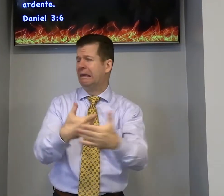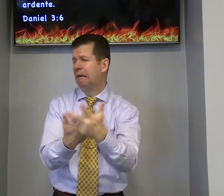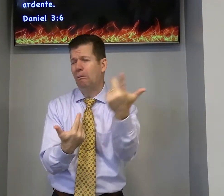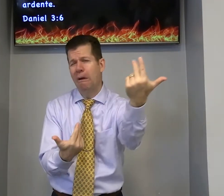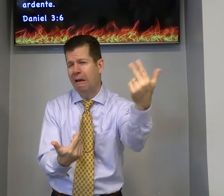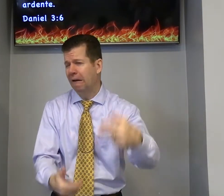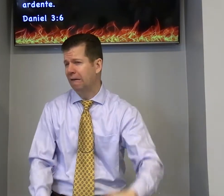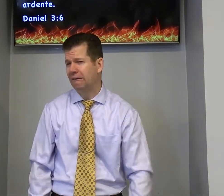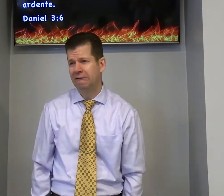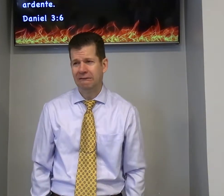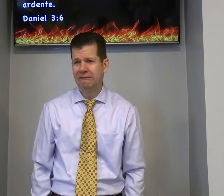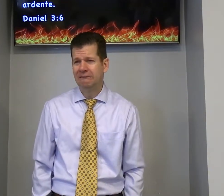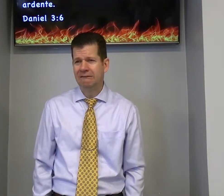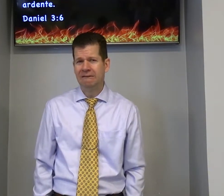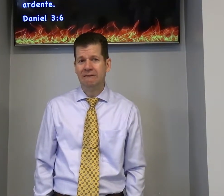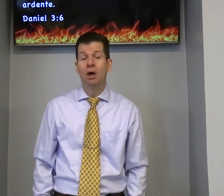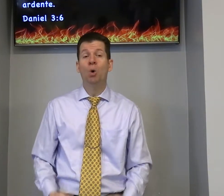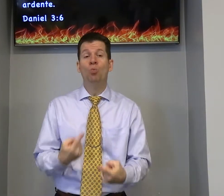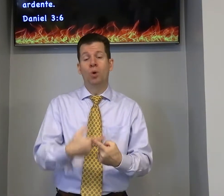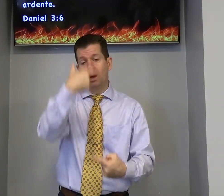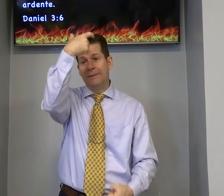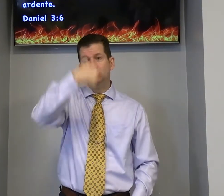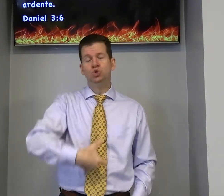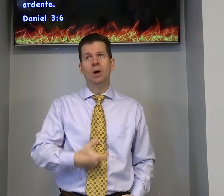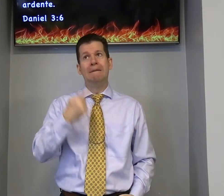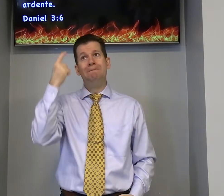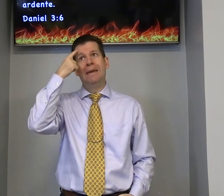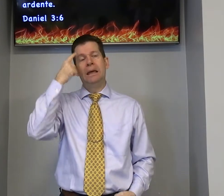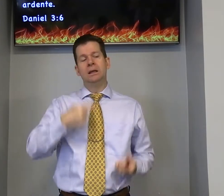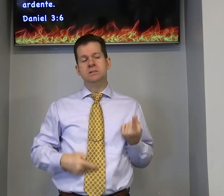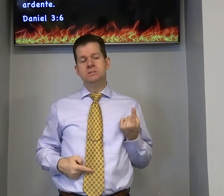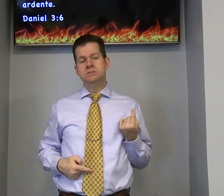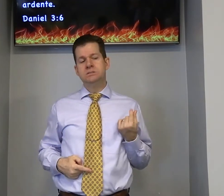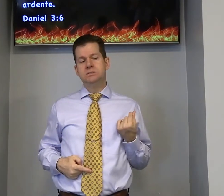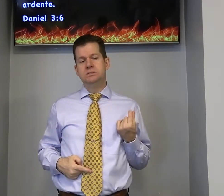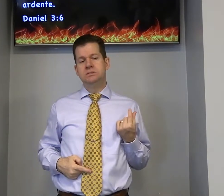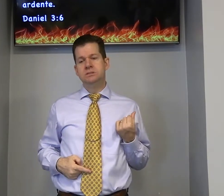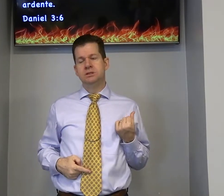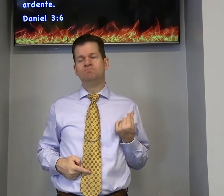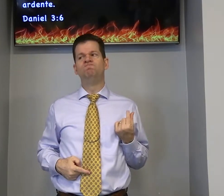disso Goiânia aqui em Ribeirão escuto muito disso pessoa pensa em dinheiro